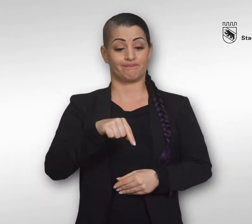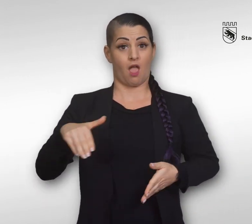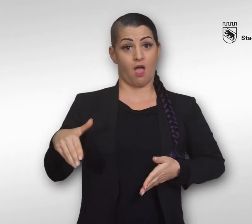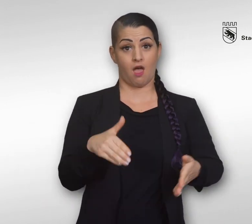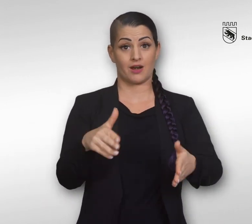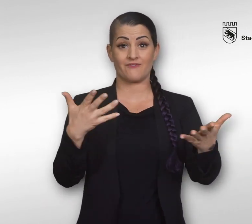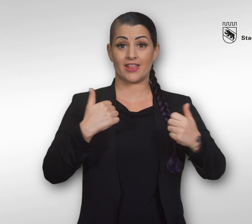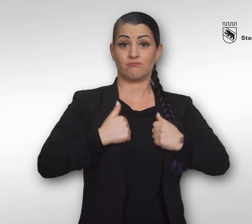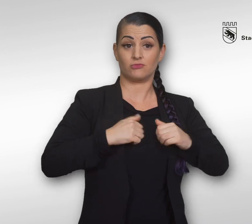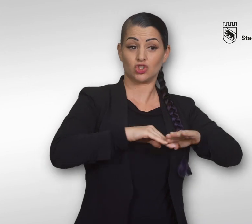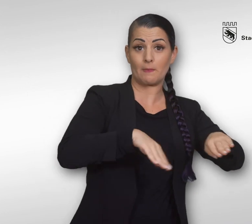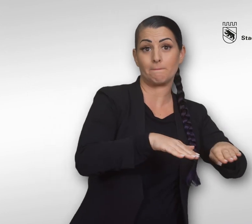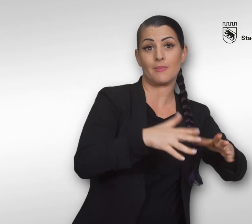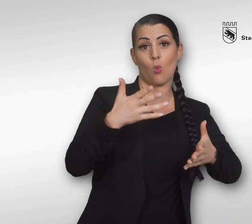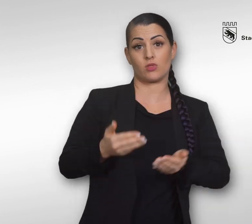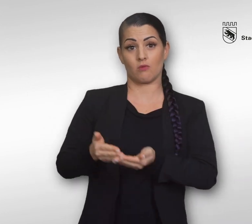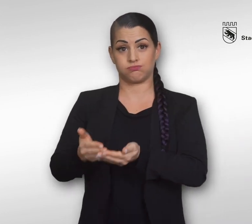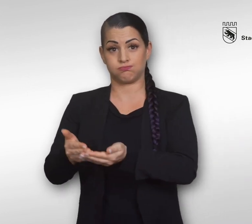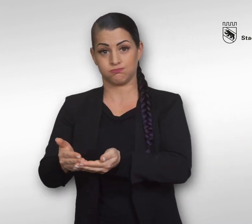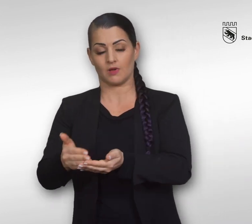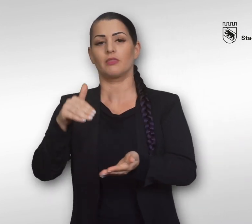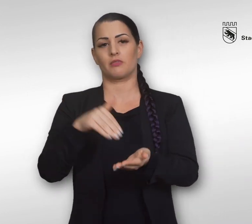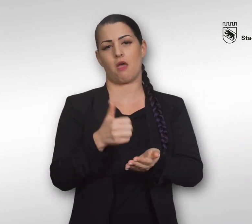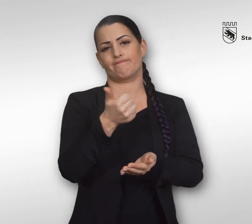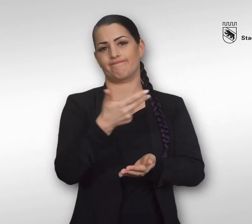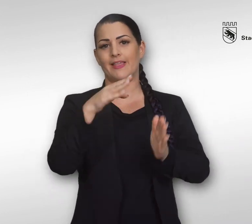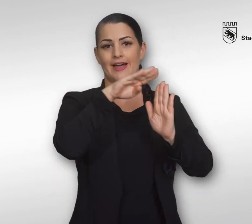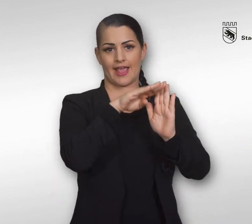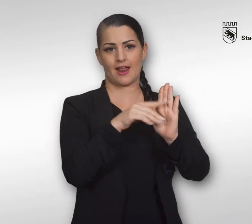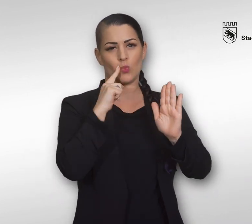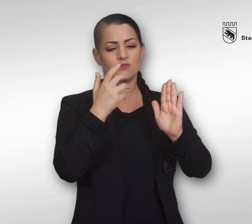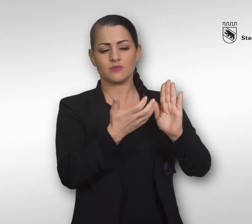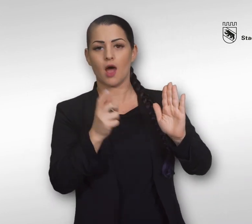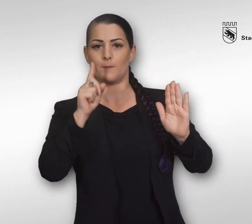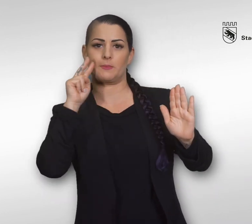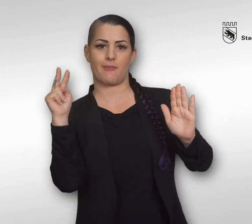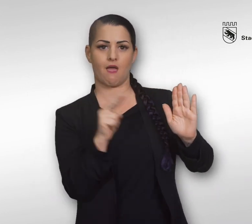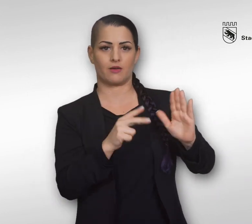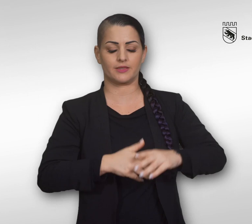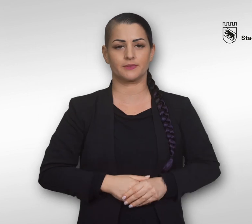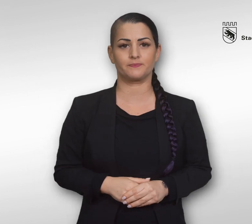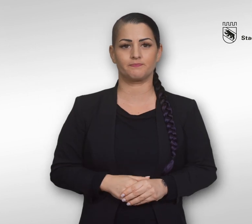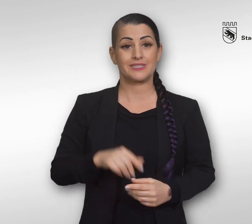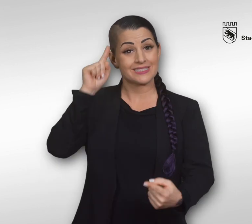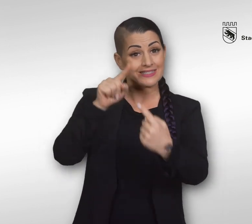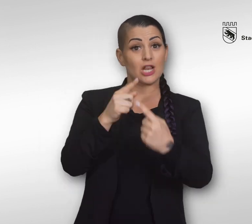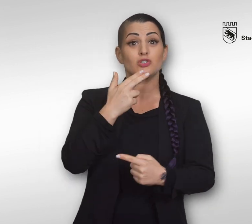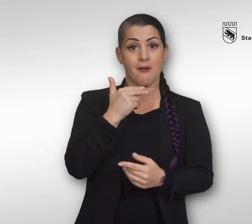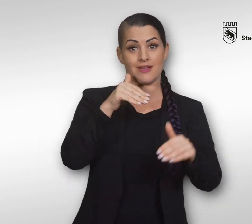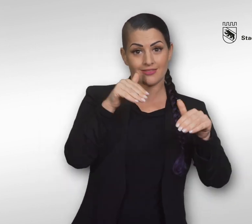Es gibt einige Regeln und Dinge, die beim Schwimmen und Gummiboot fahren in und auf der Aare beachtet werden müssen, damit es Spaß macht